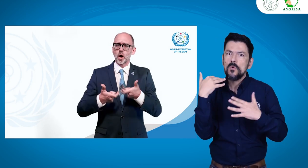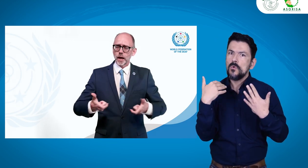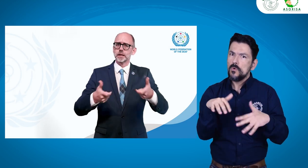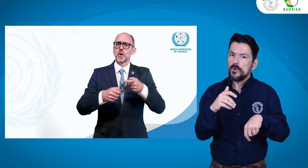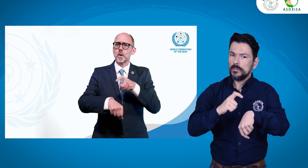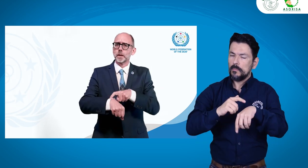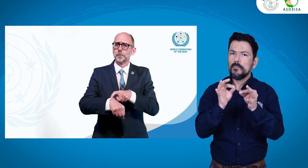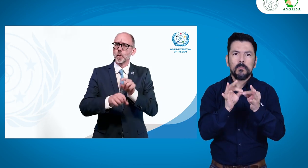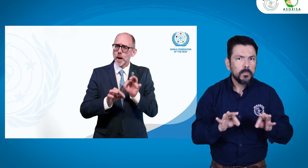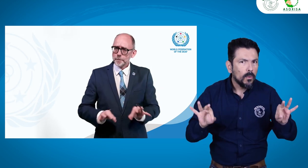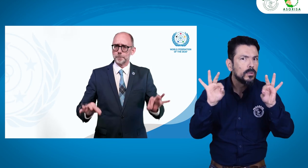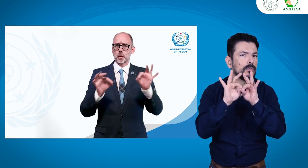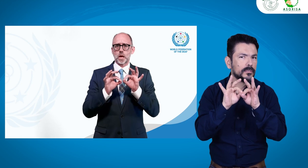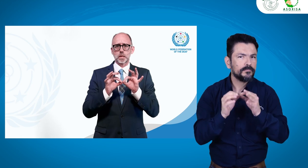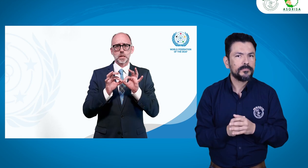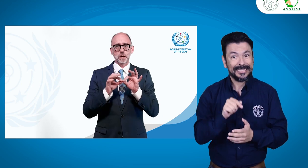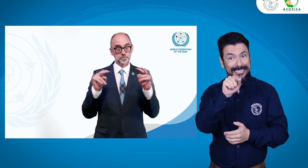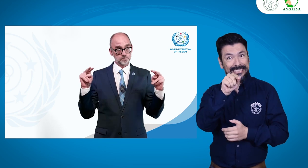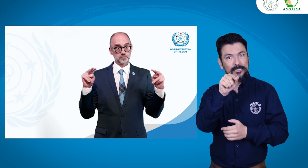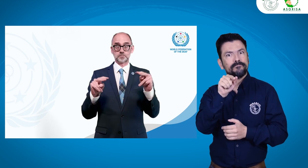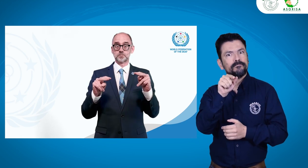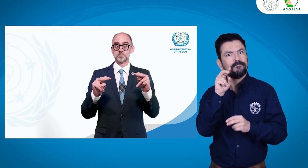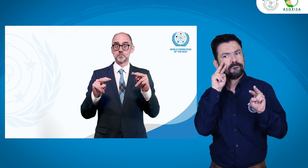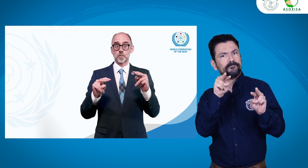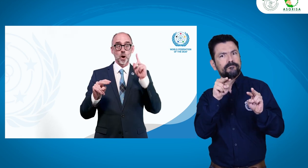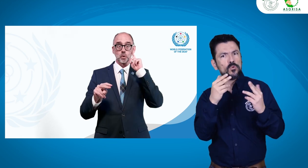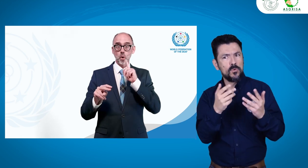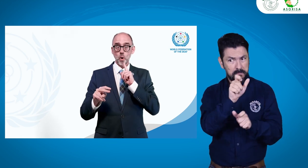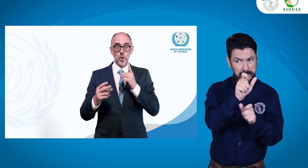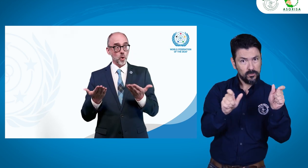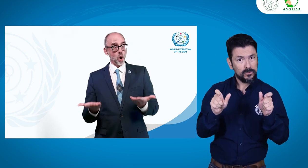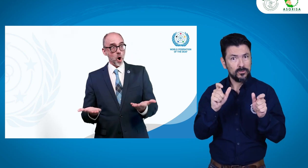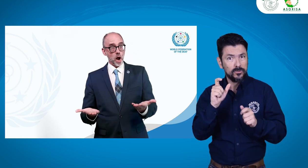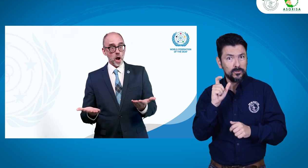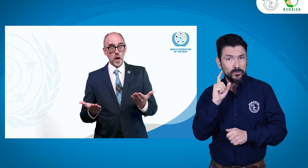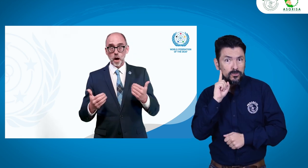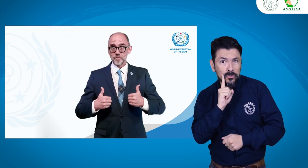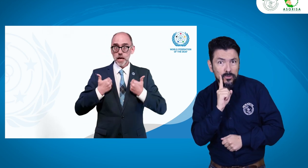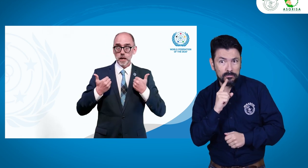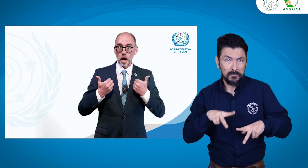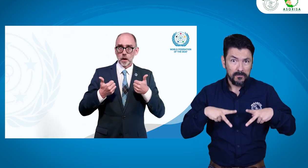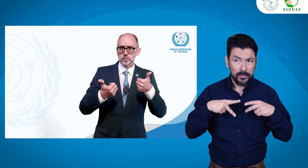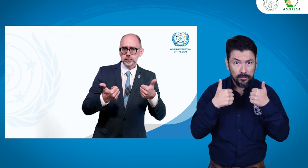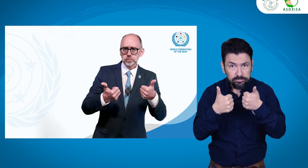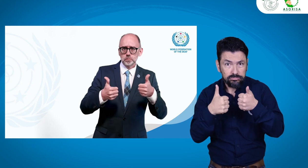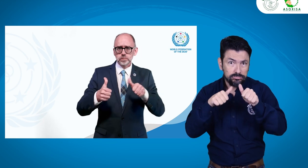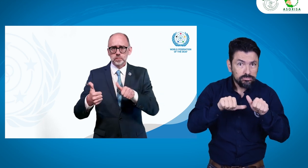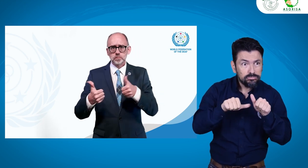Por tanto, nos alegra mucho ver la organización de este congreso en la cual se está evaluando la